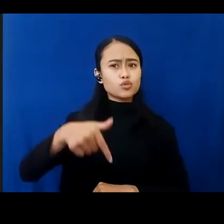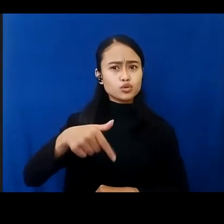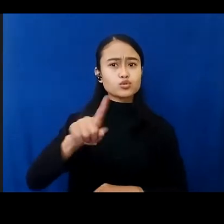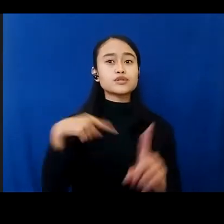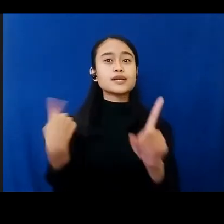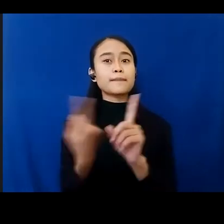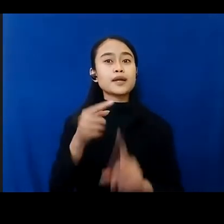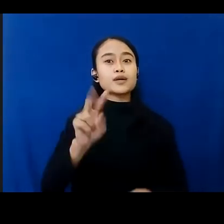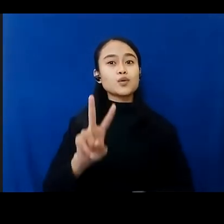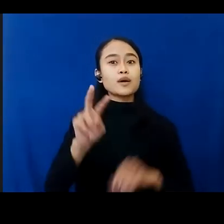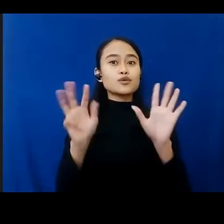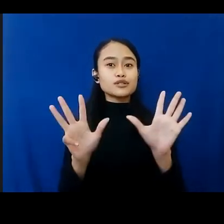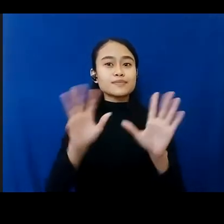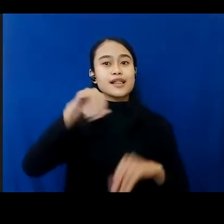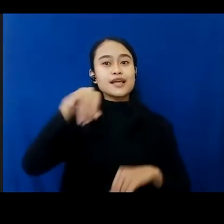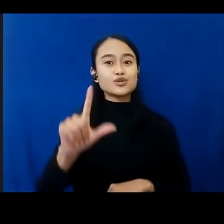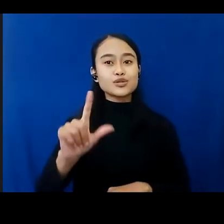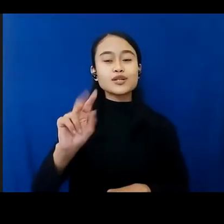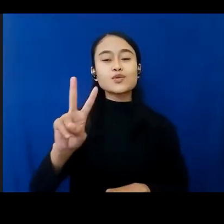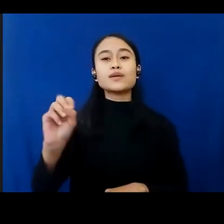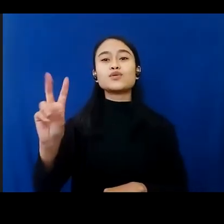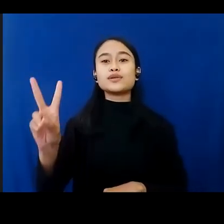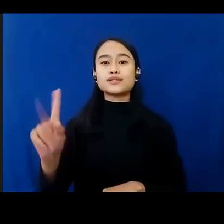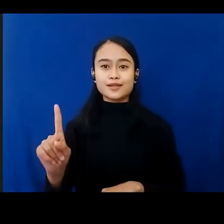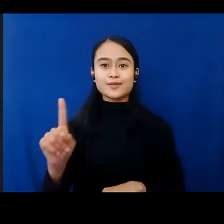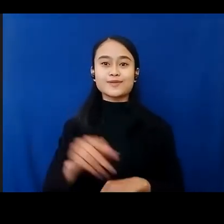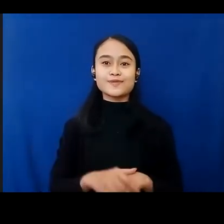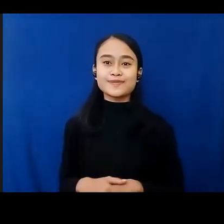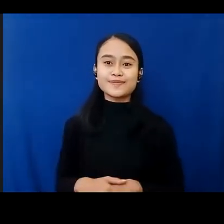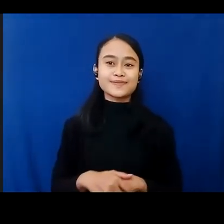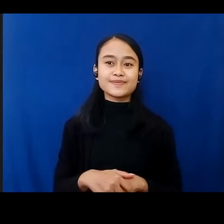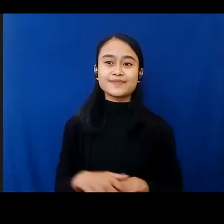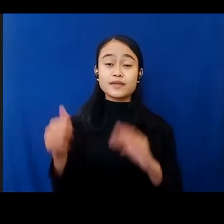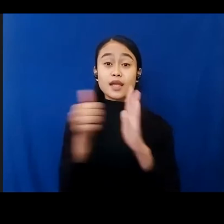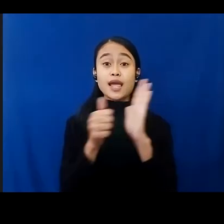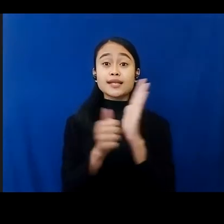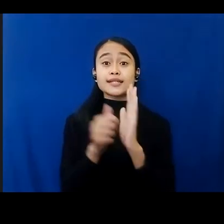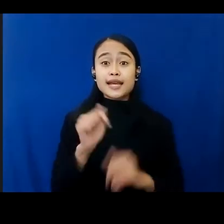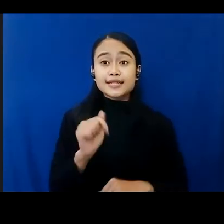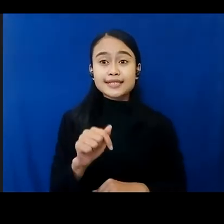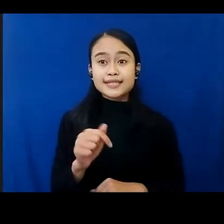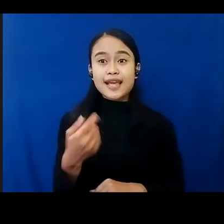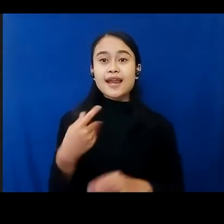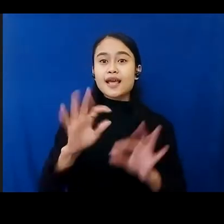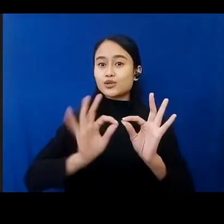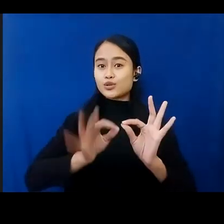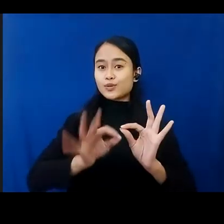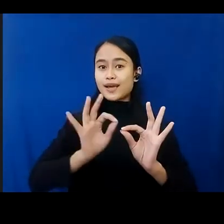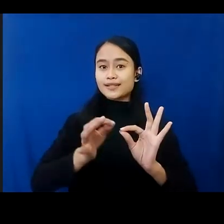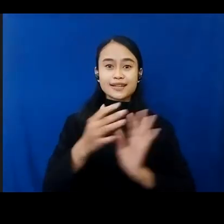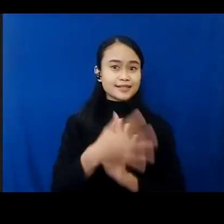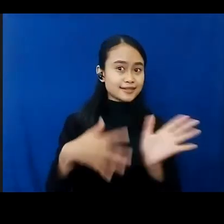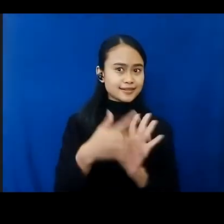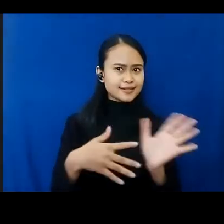2021. Nah, tentunya acara ini juga kami menyediakan juru bahasa isyarat selama